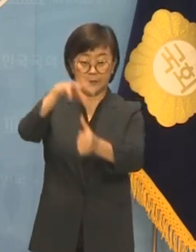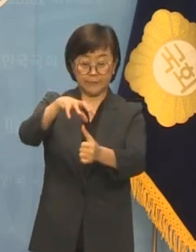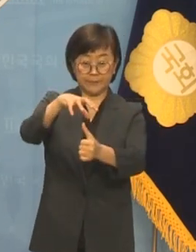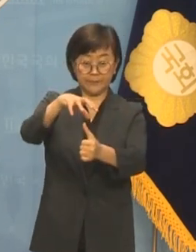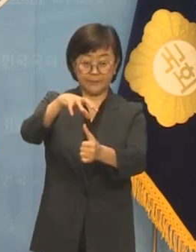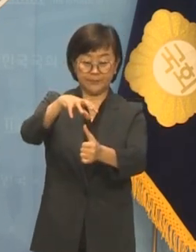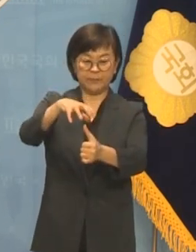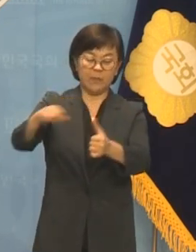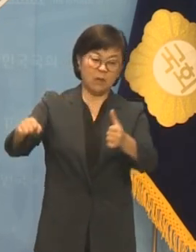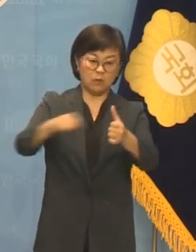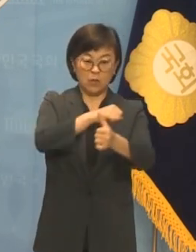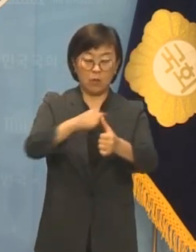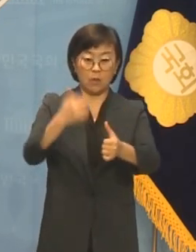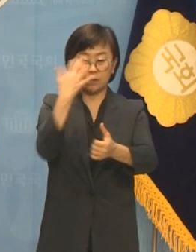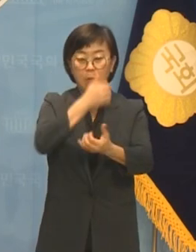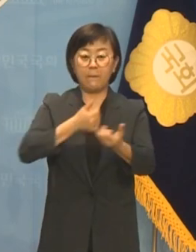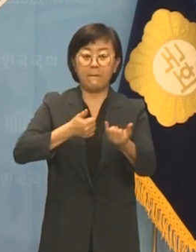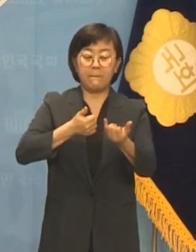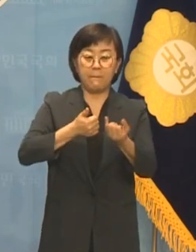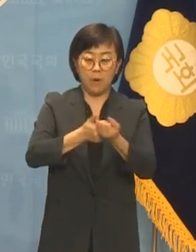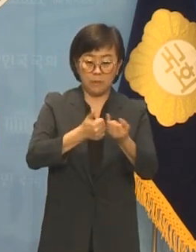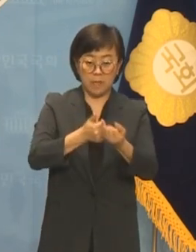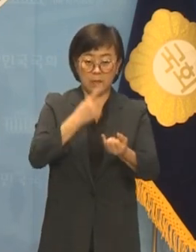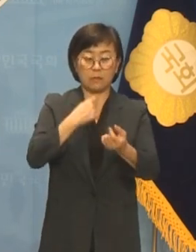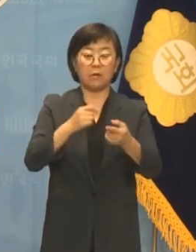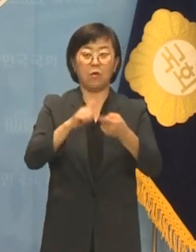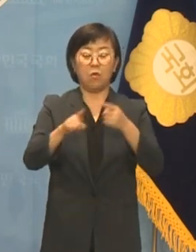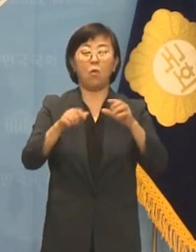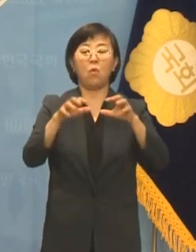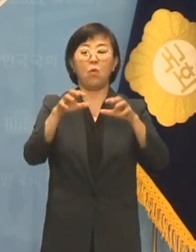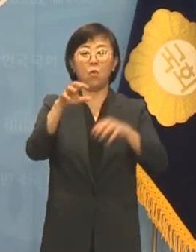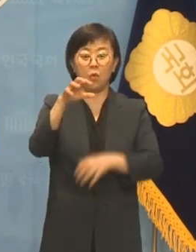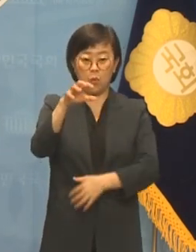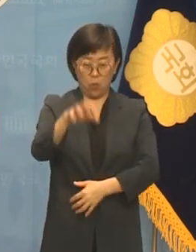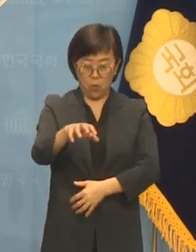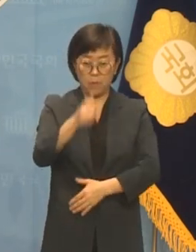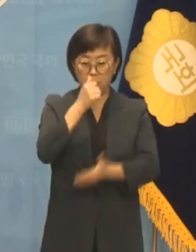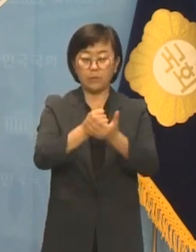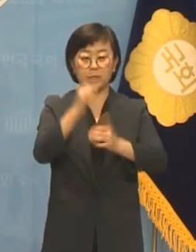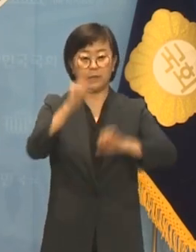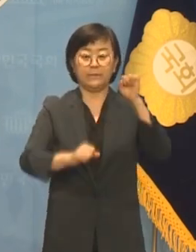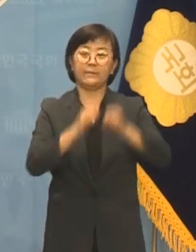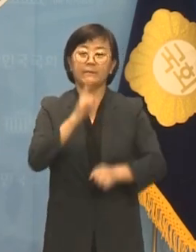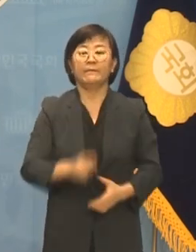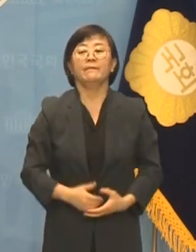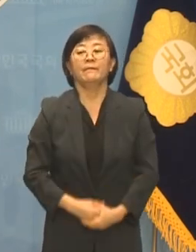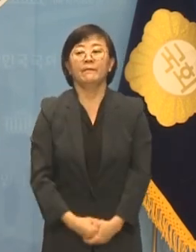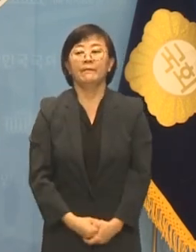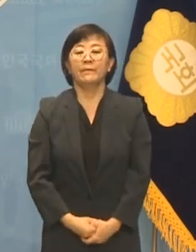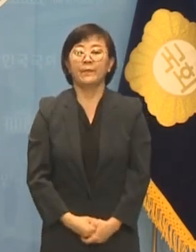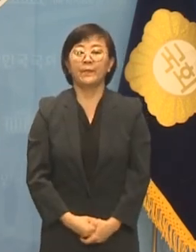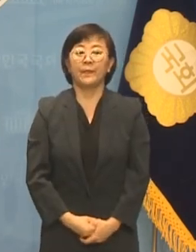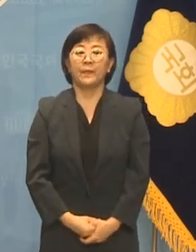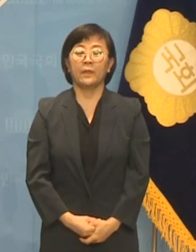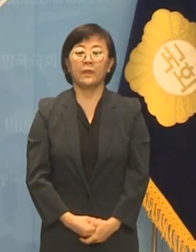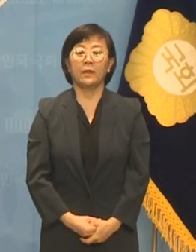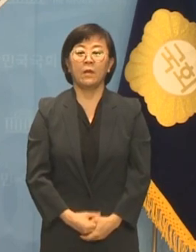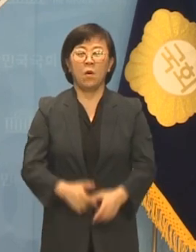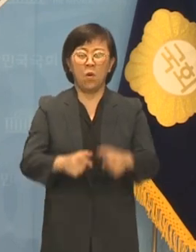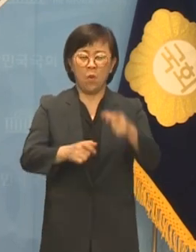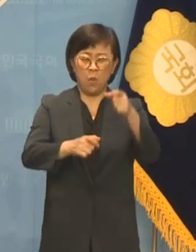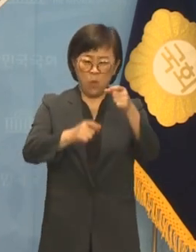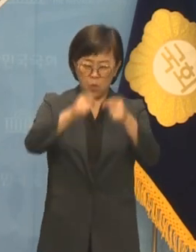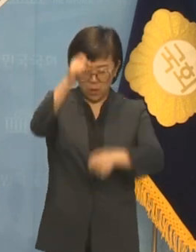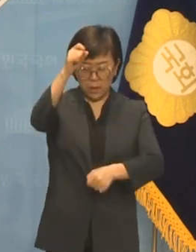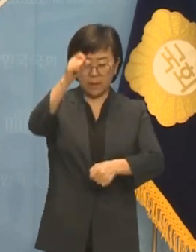구타와 성범죄를 일삼았던 천인 공로할 범죄 행위였습니다. 수십 년이